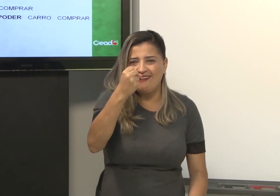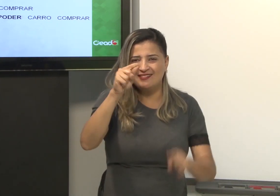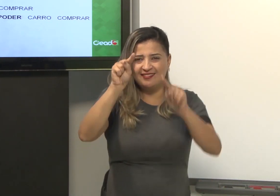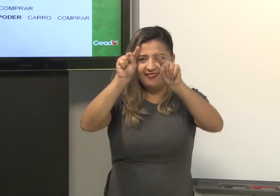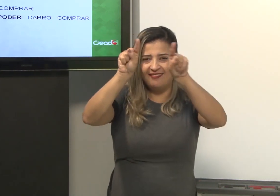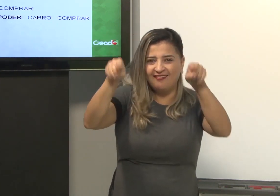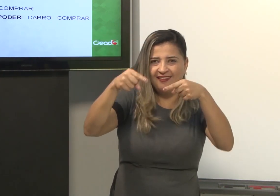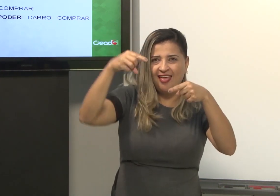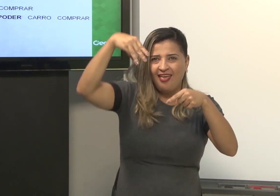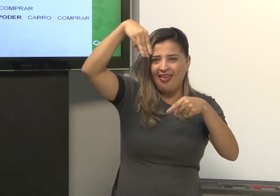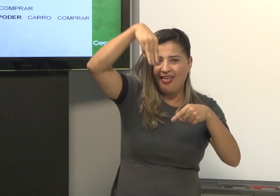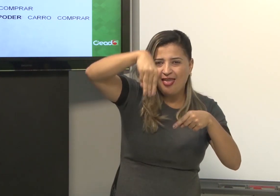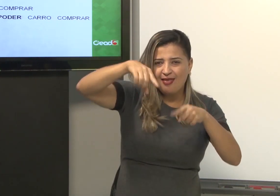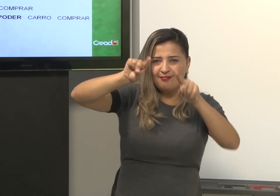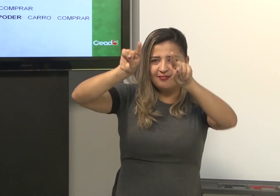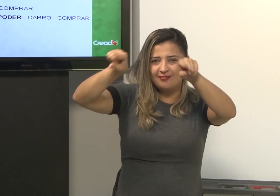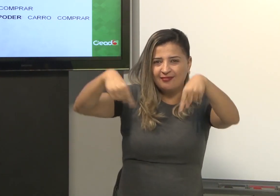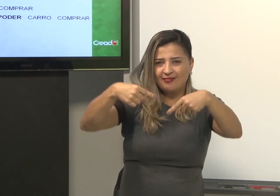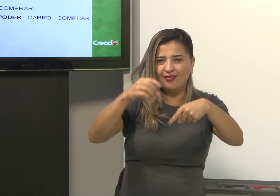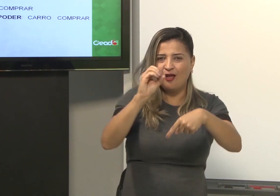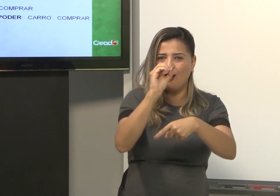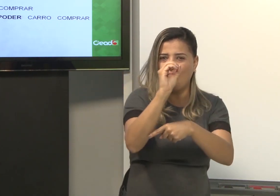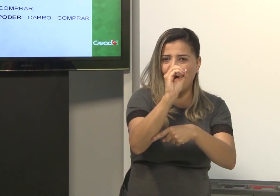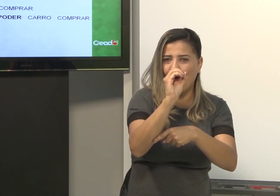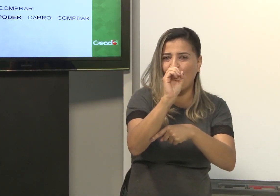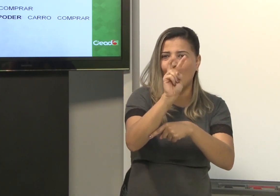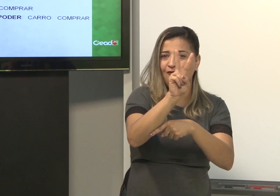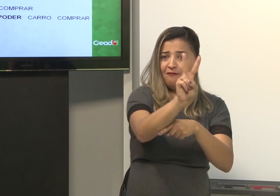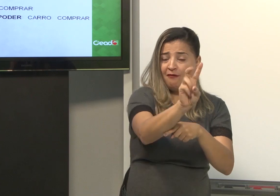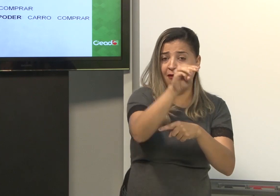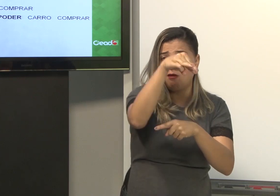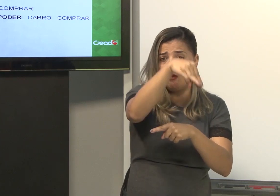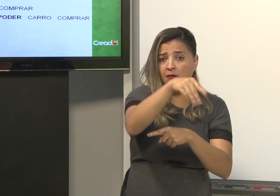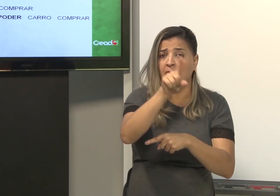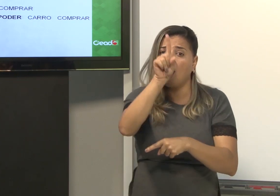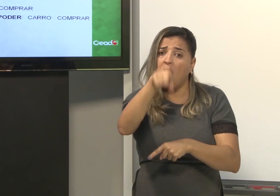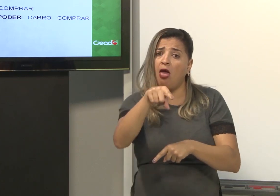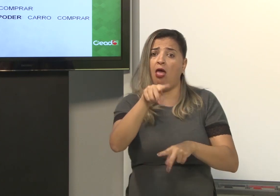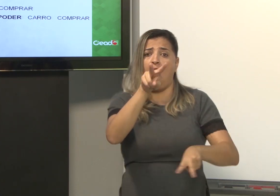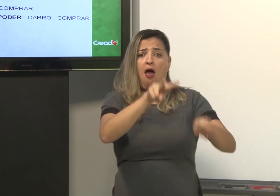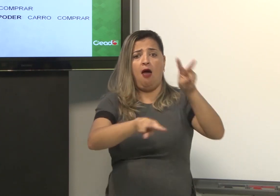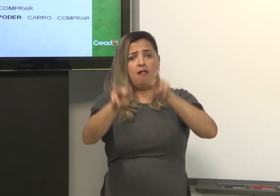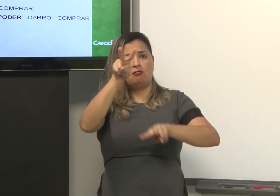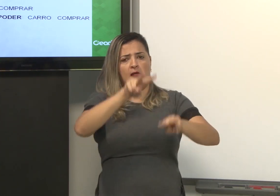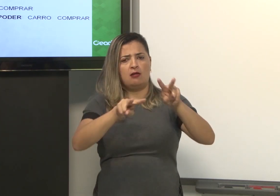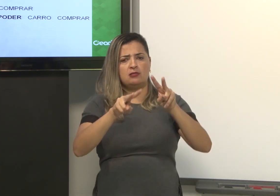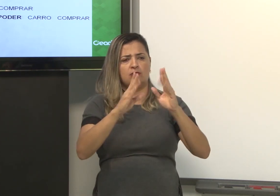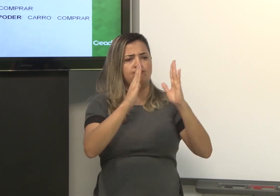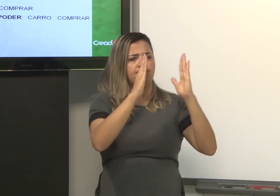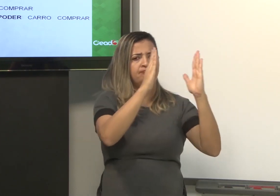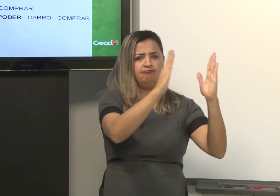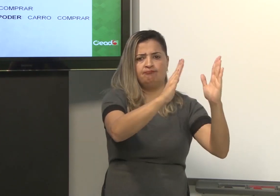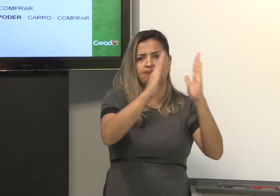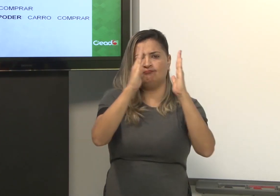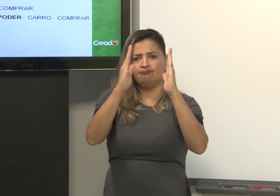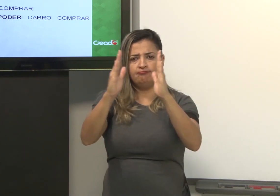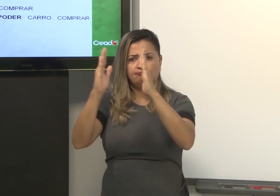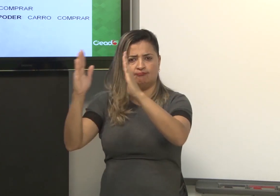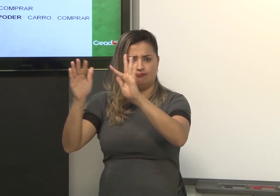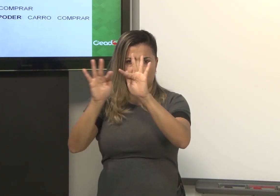S, M, O, V, M. É o quê? Faça uma avaliação. É essa a avaliação da